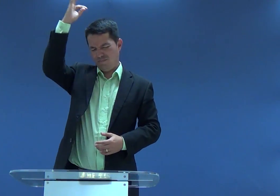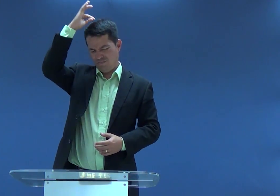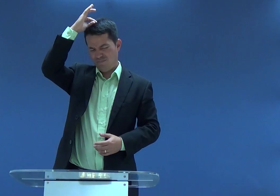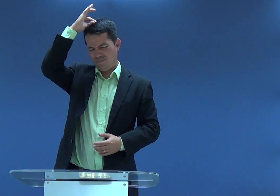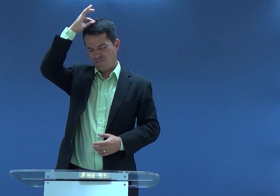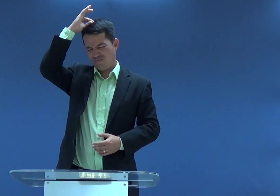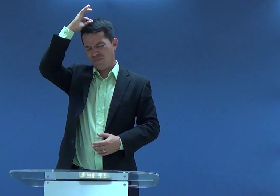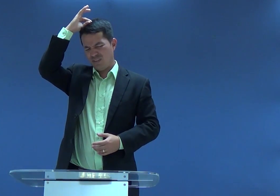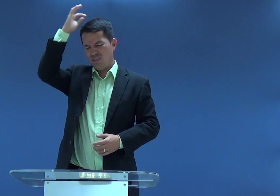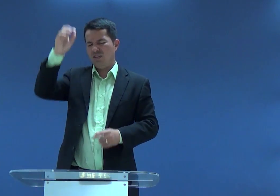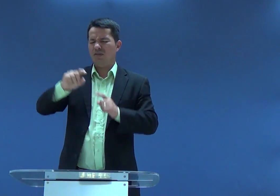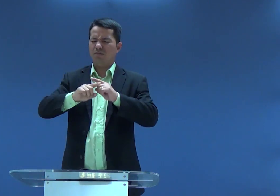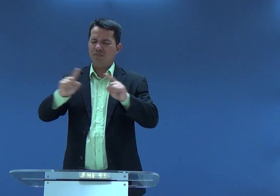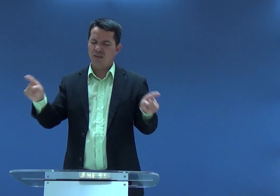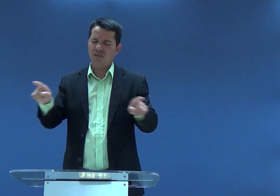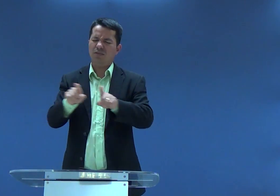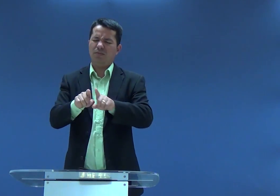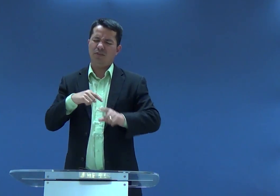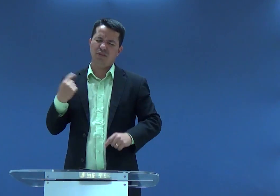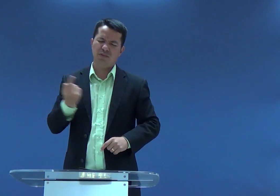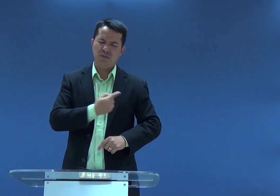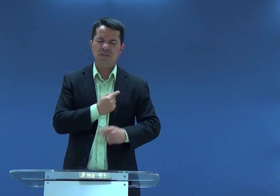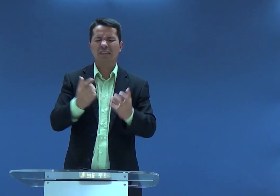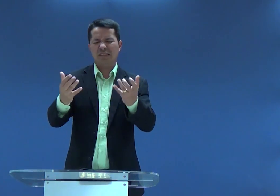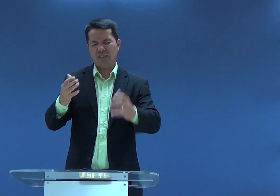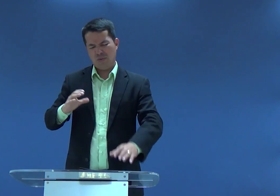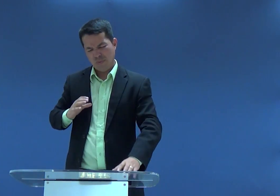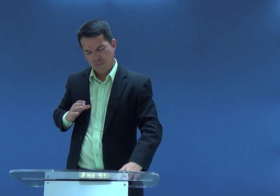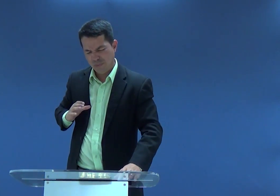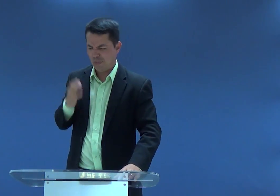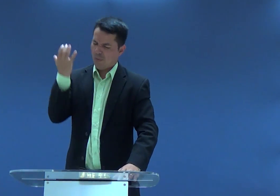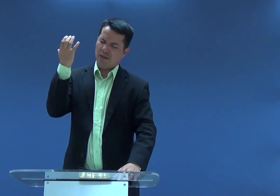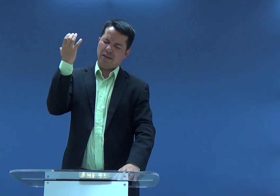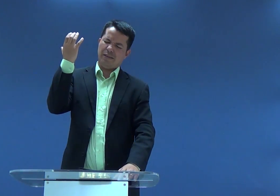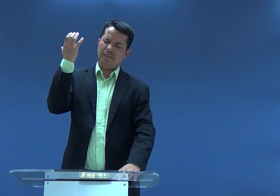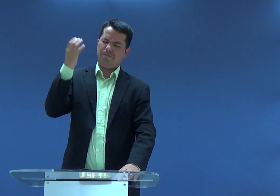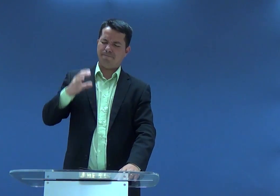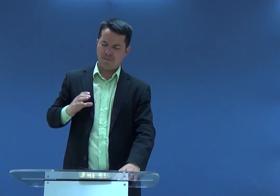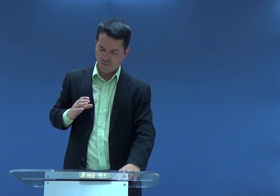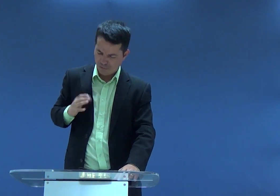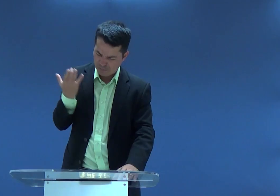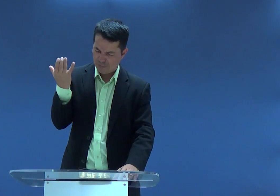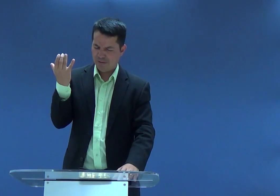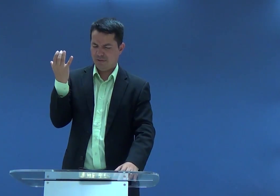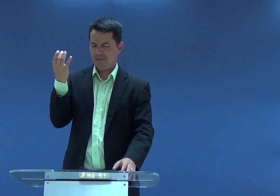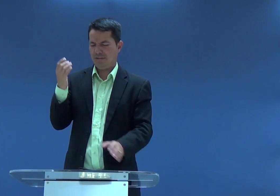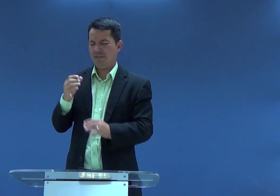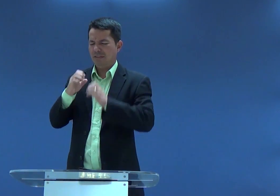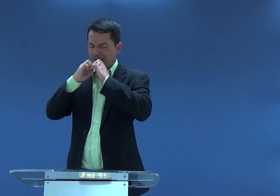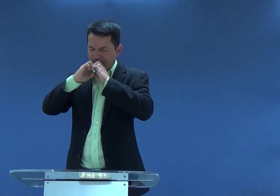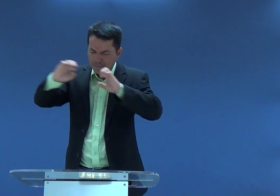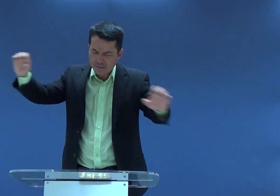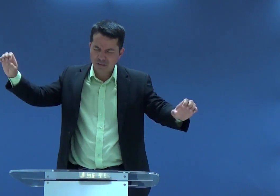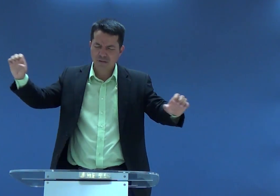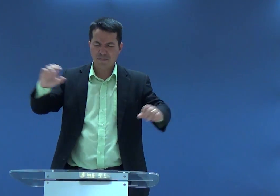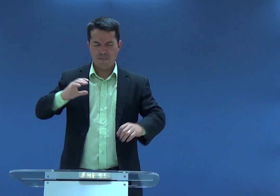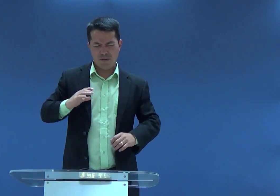nós queremos nos tornar fortes no Espírito, nós queremos ter coragem, coragem também, de falar,